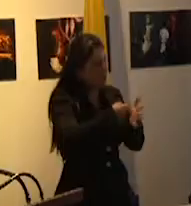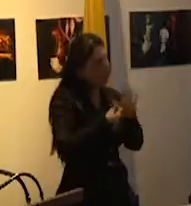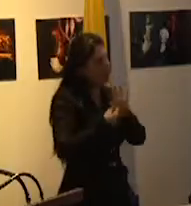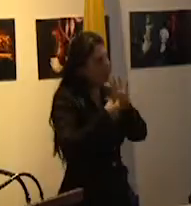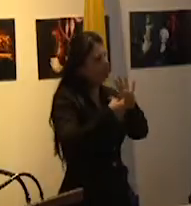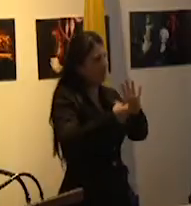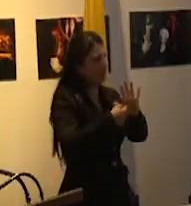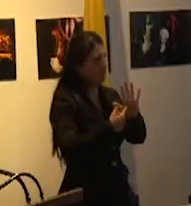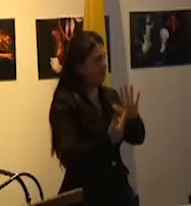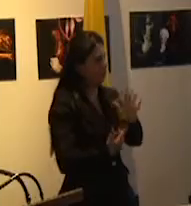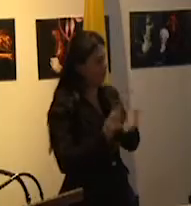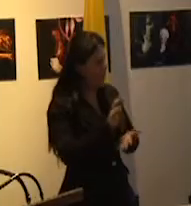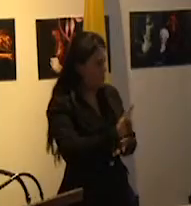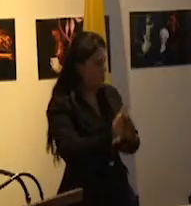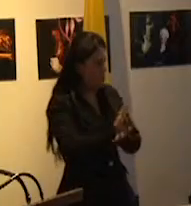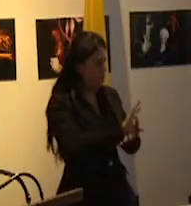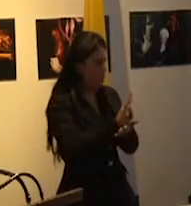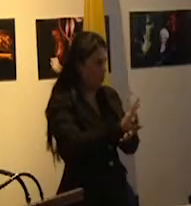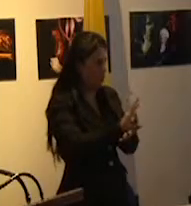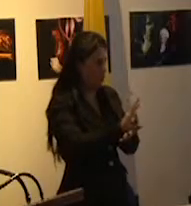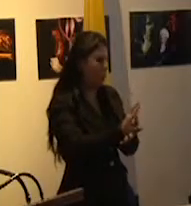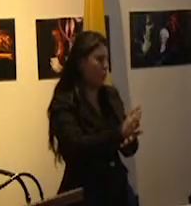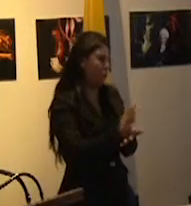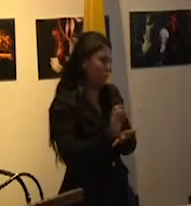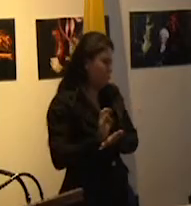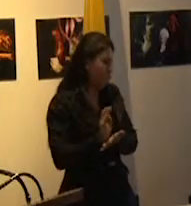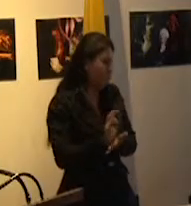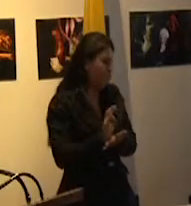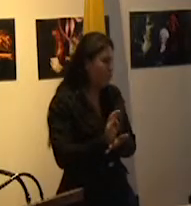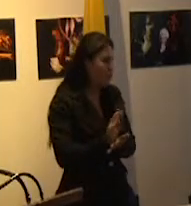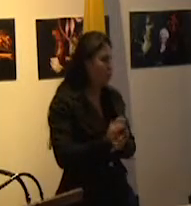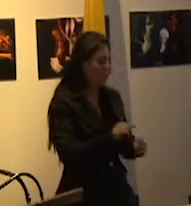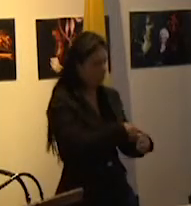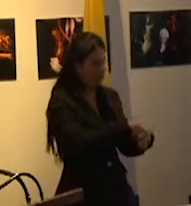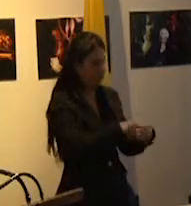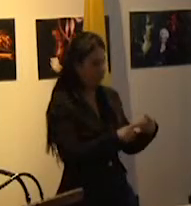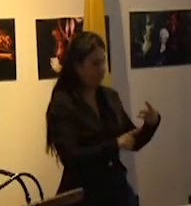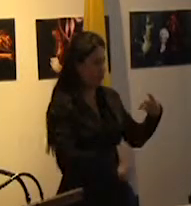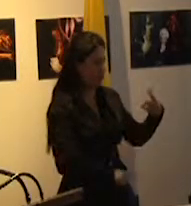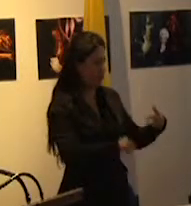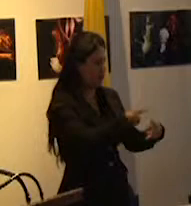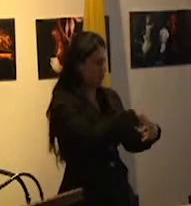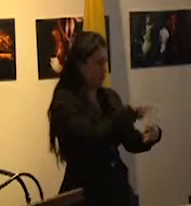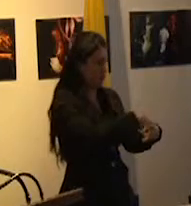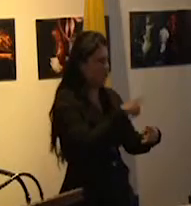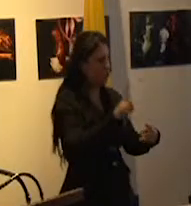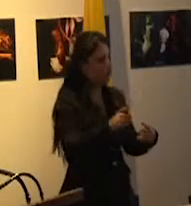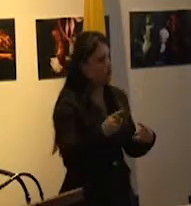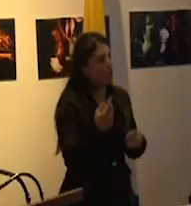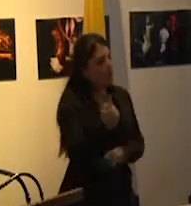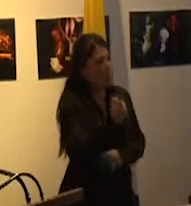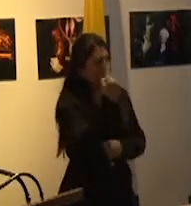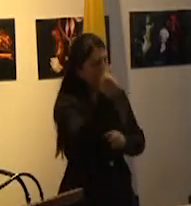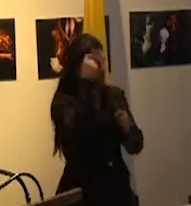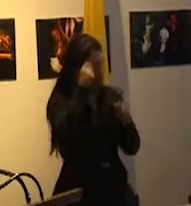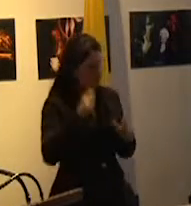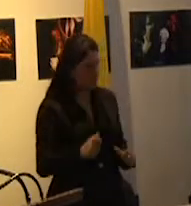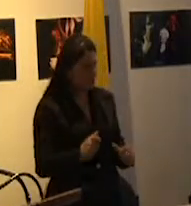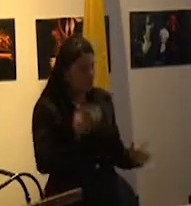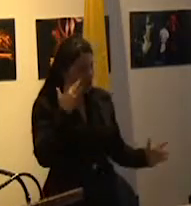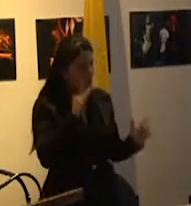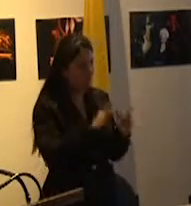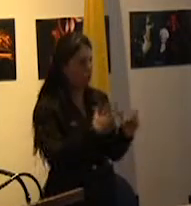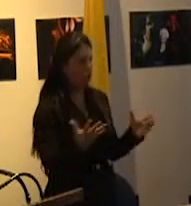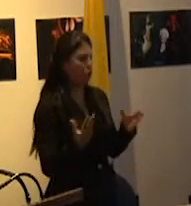un modelo o una modelización de tres momentos de las políticas de Estado en torno